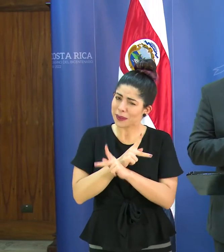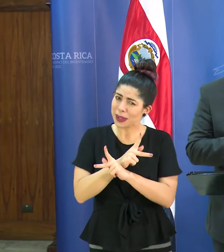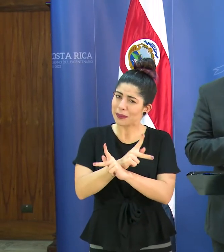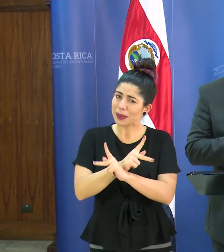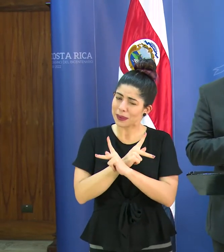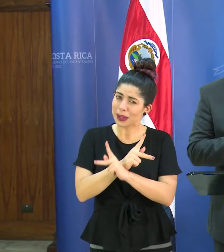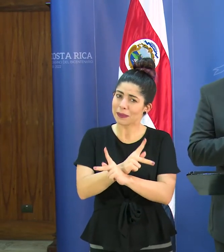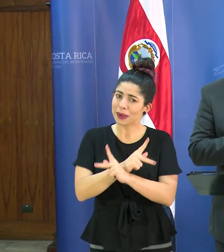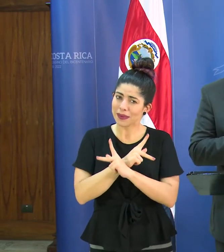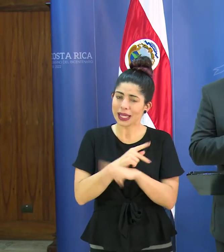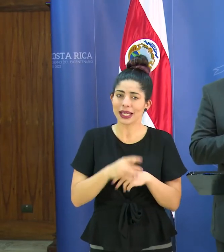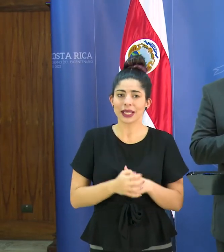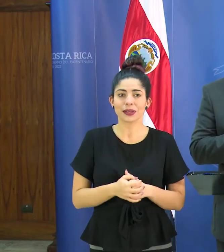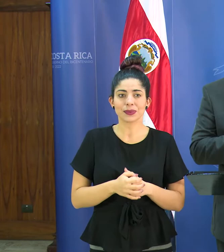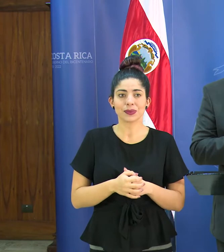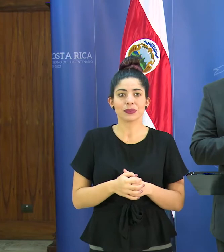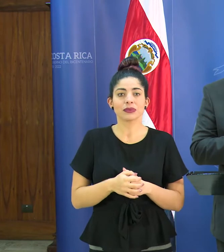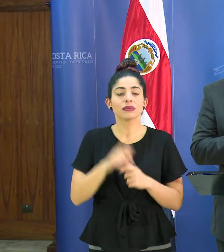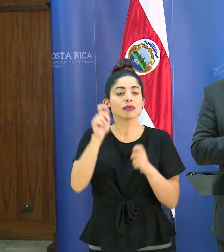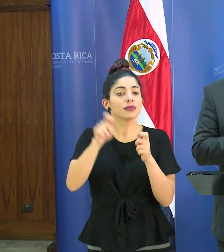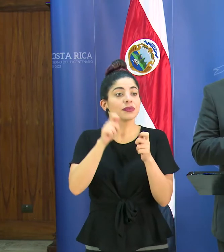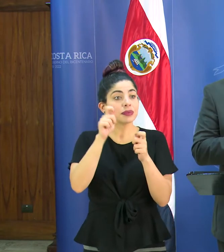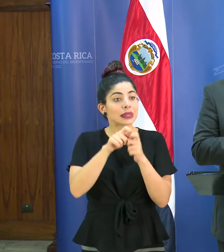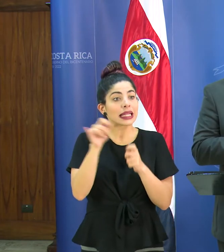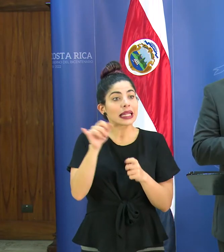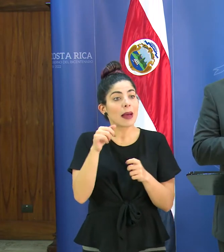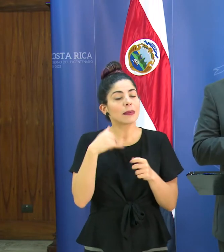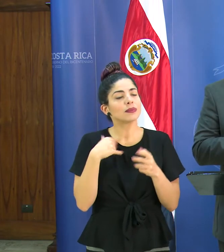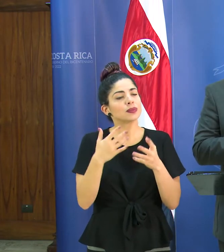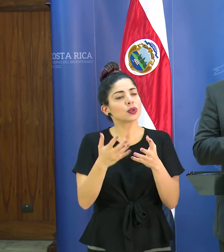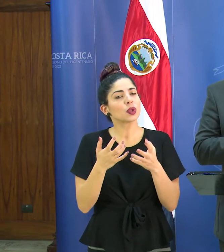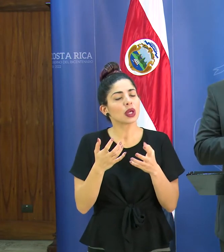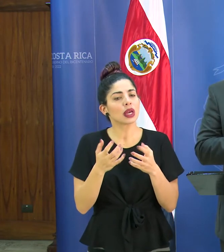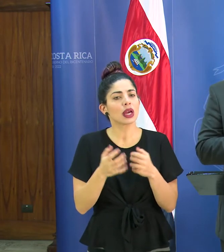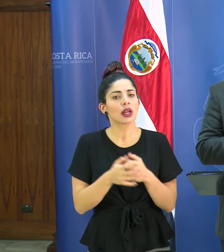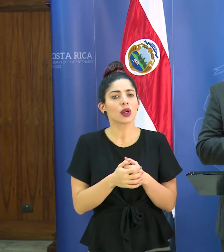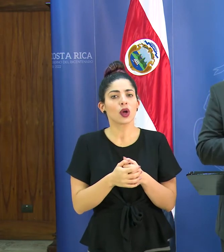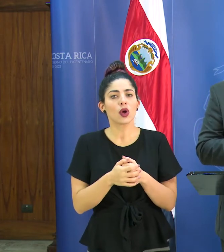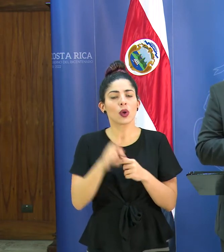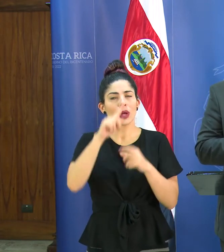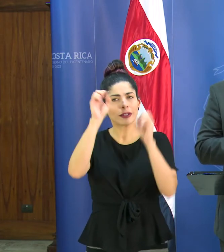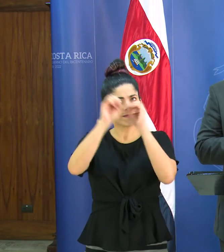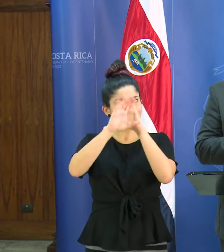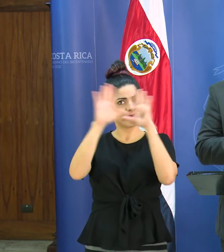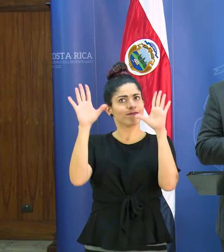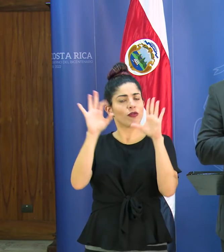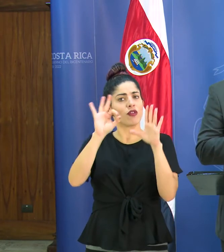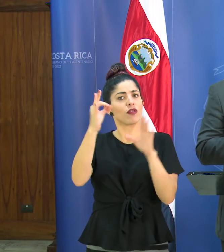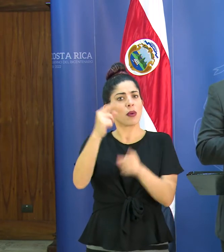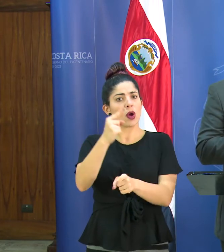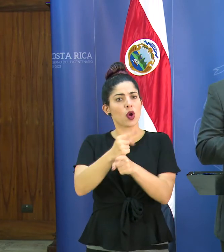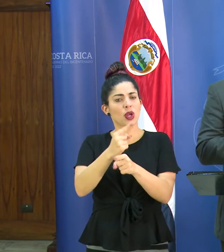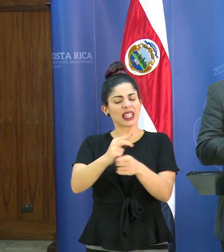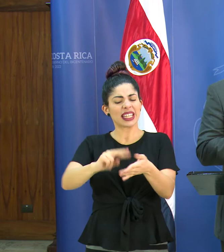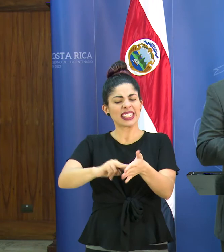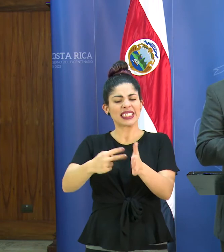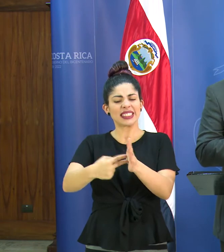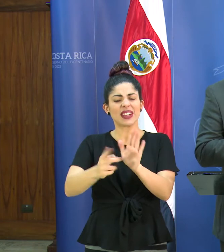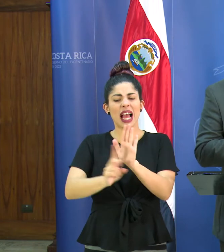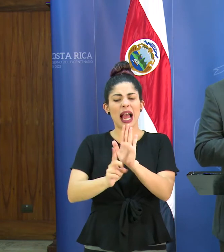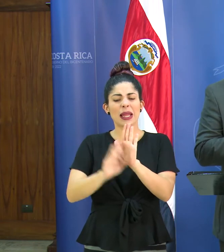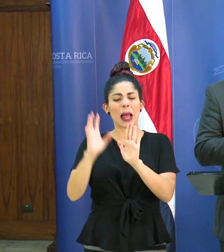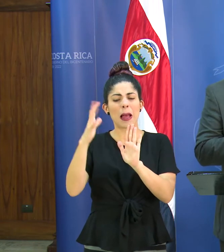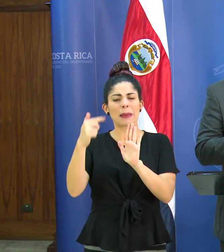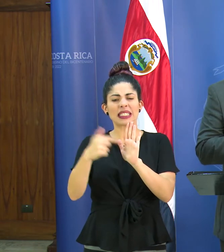prevenir y justamente también quiero poner en la dimensión adecuada lo que significa la alerta